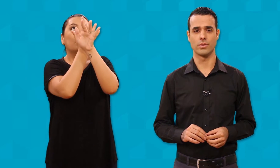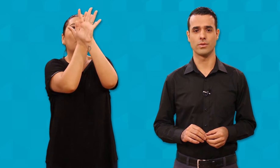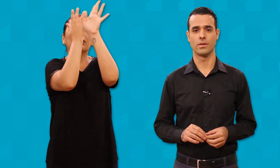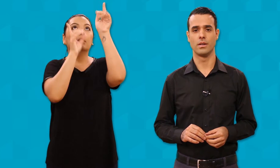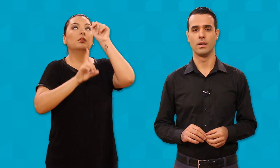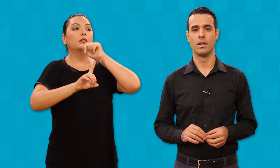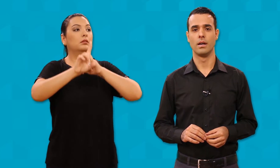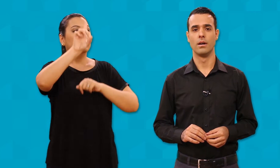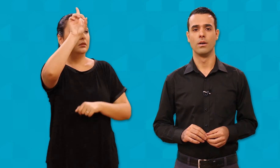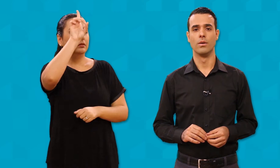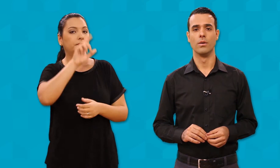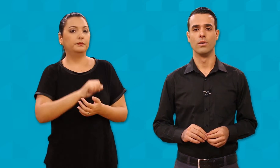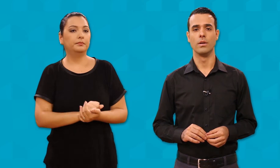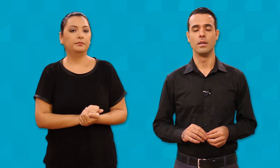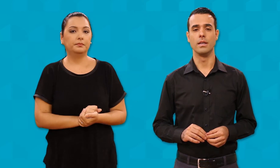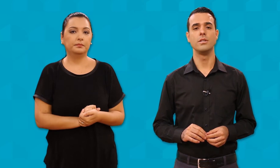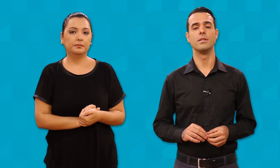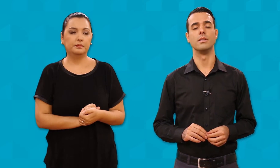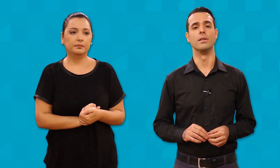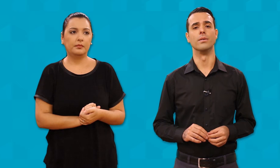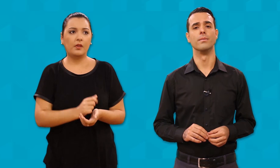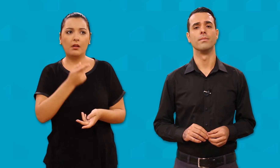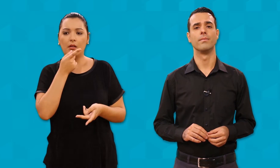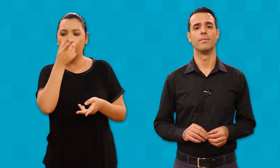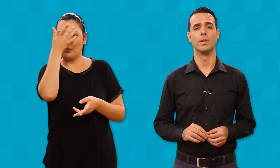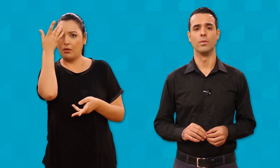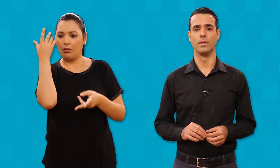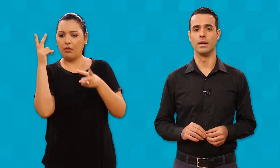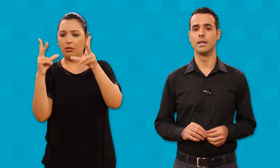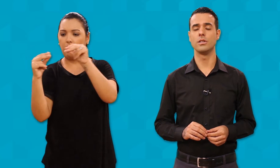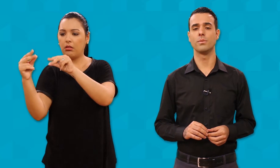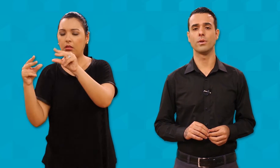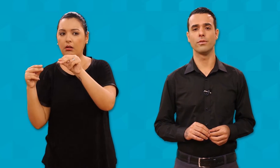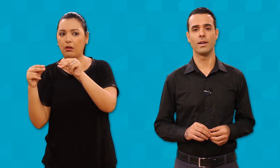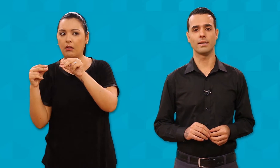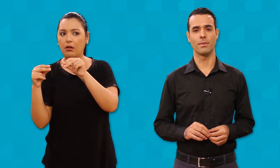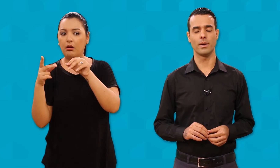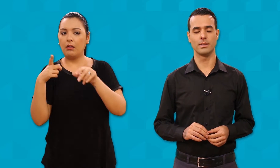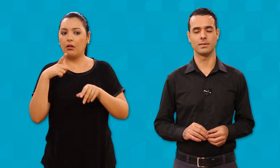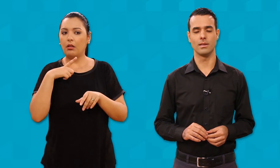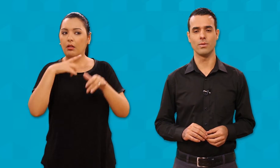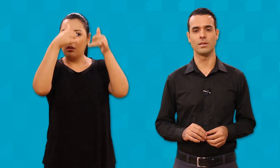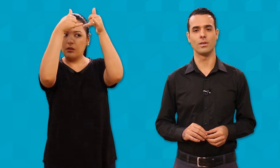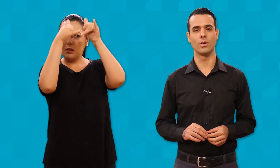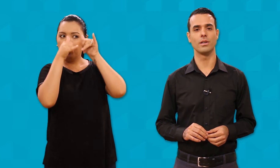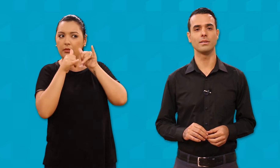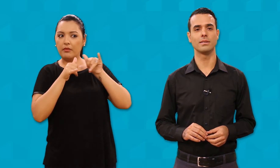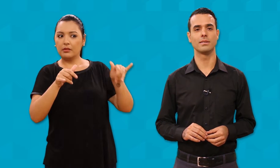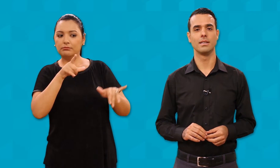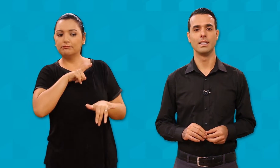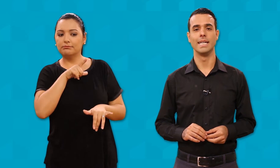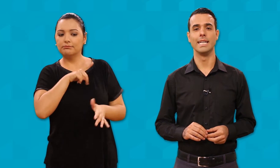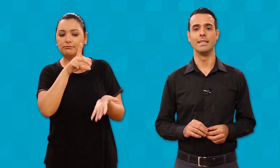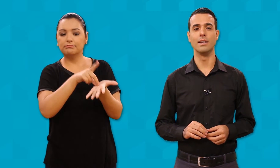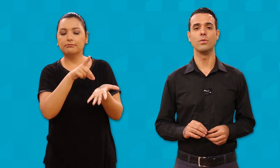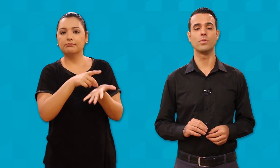E diziam, um grande profeta apareceu entre nós e Deus